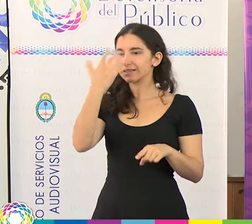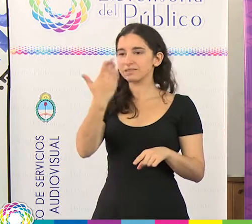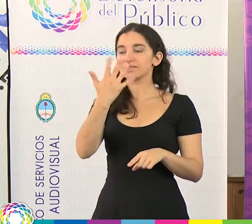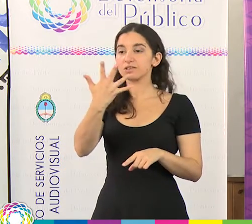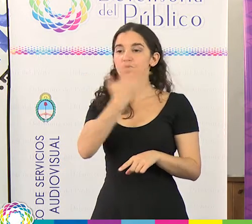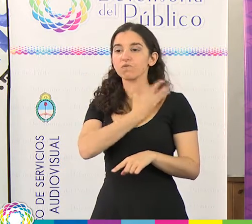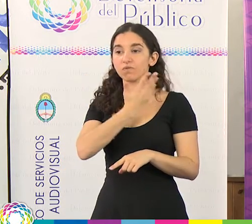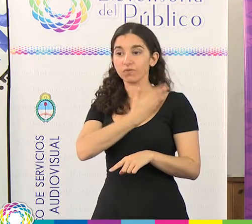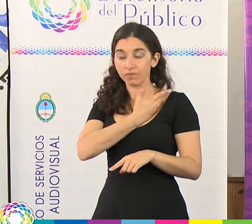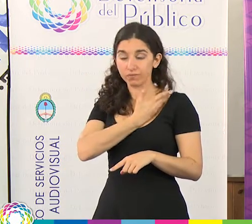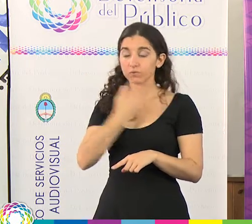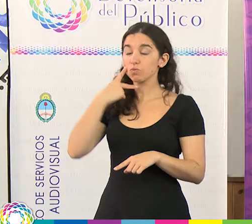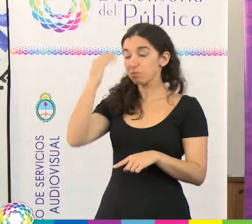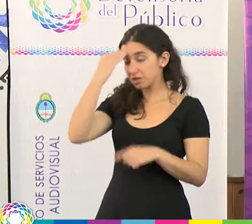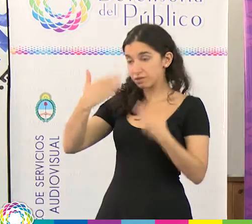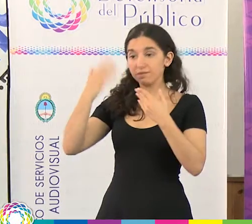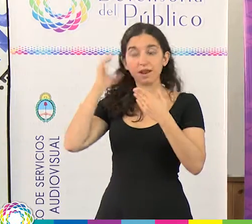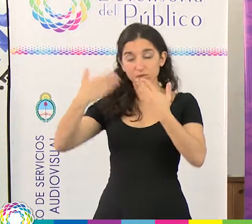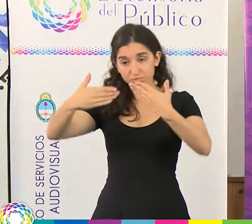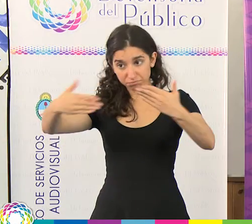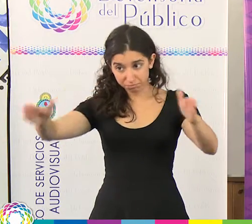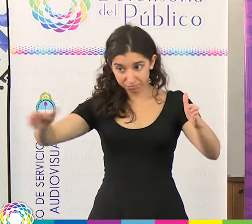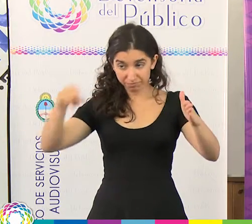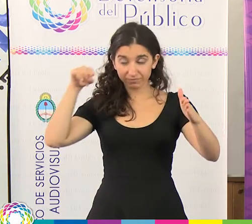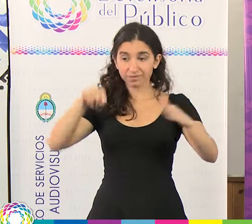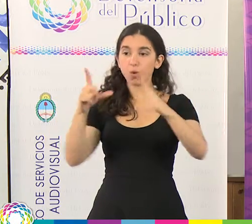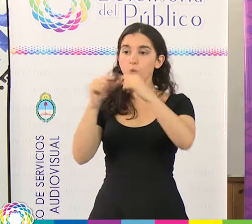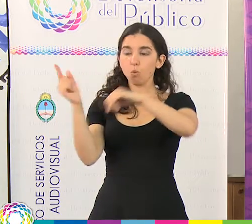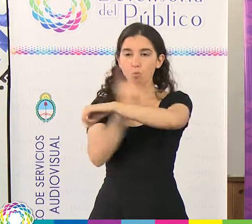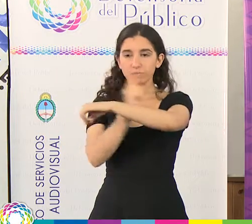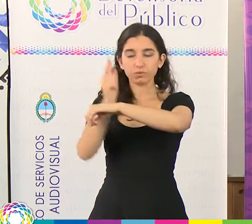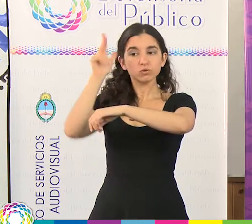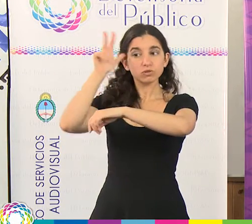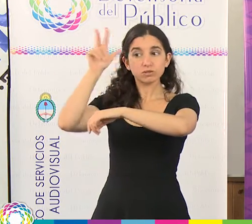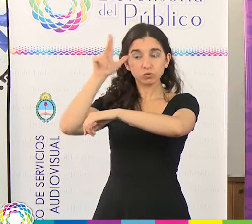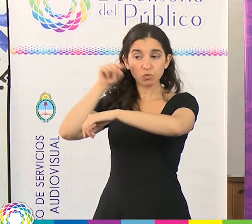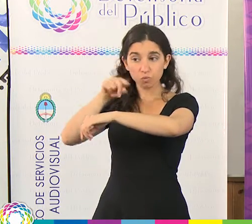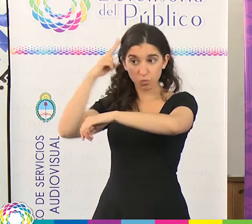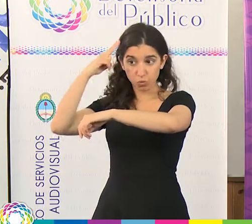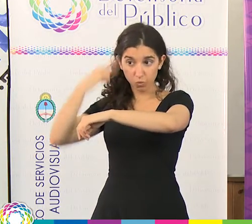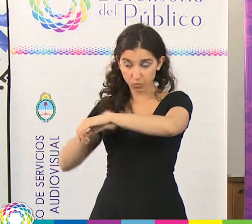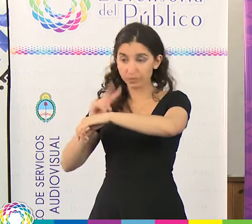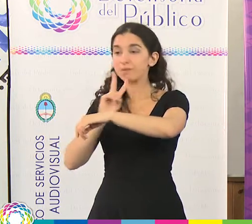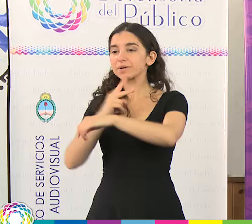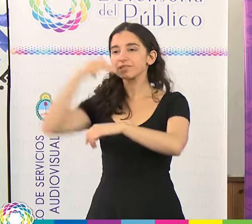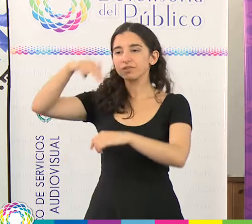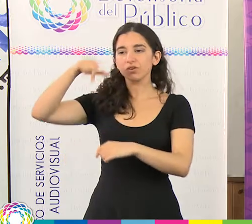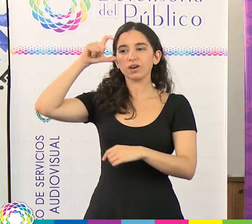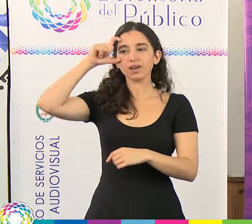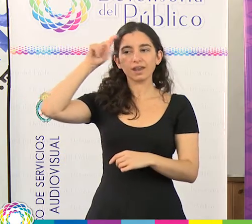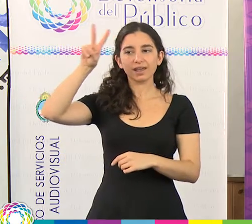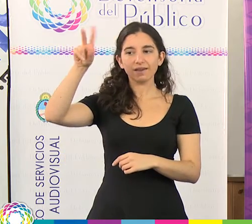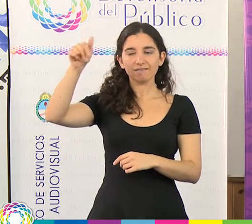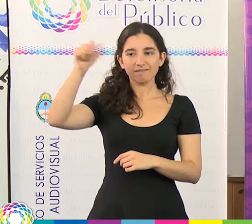2015, la radio es FM 88.9 Jaime de Nevares, pertenece a un proyecto